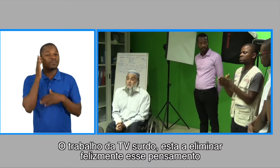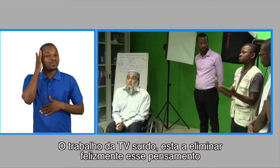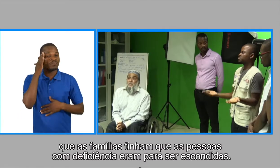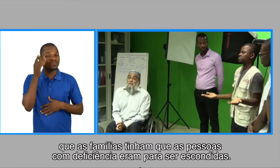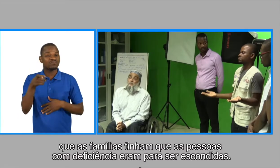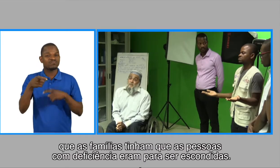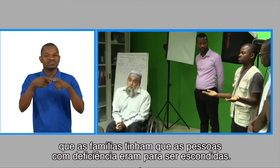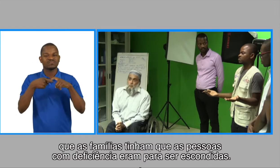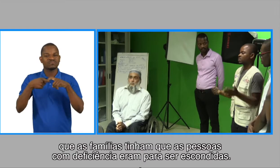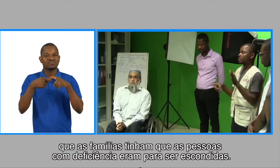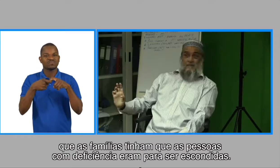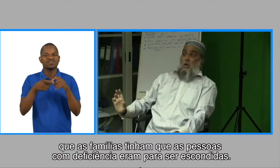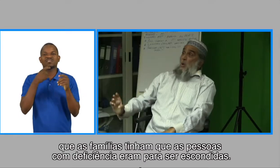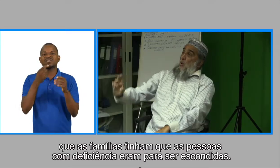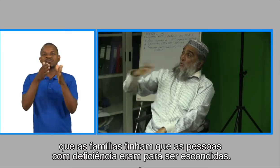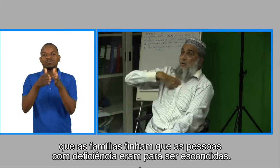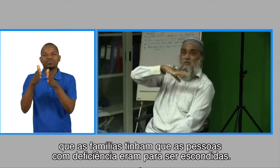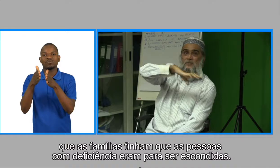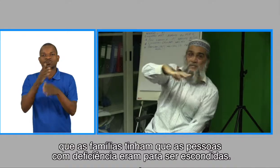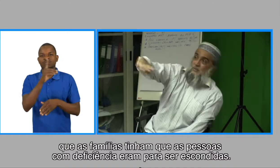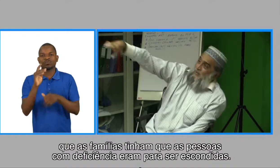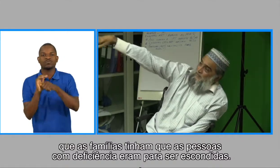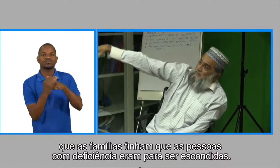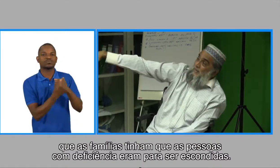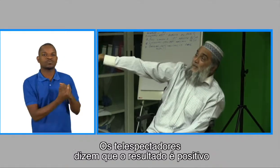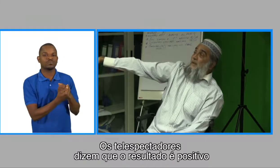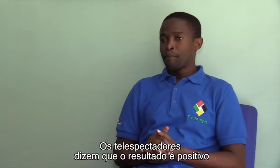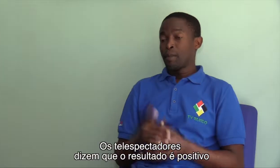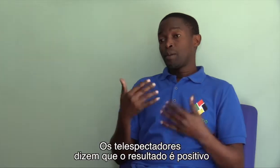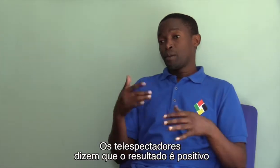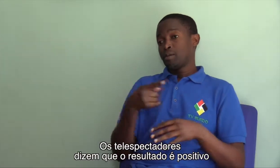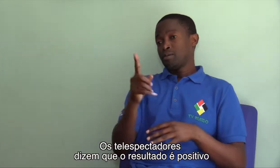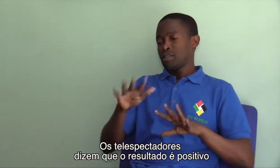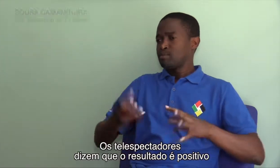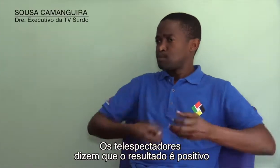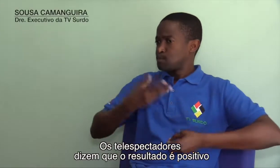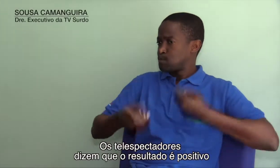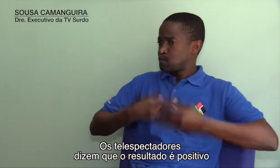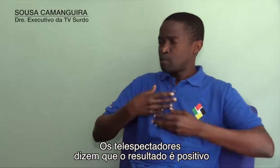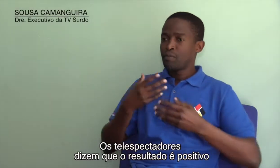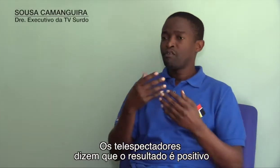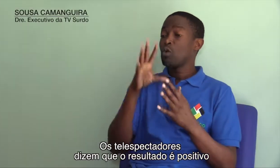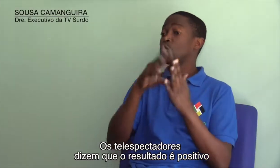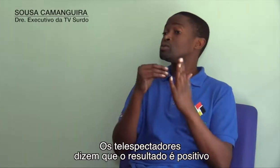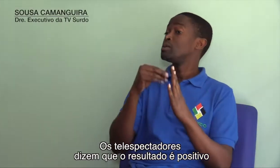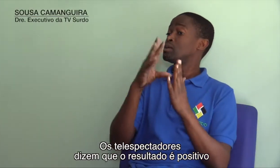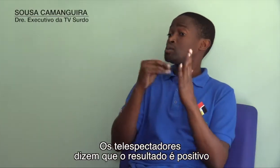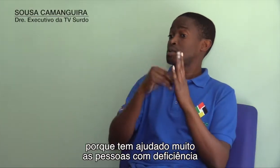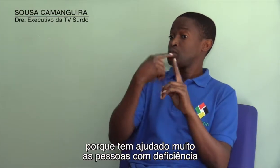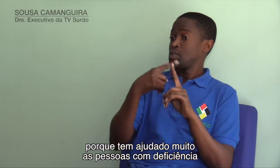pensamento que as famílias tinham, que as pessoas com deficiência eram para serem escondidas. Os telespectadores dizem que o resultado é positivo, porque tem